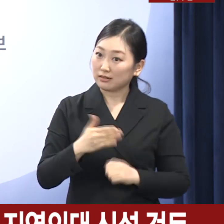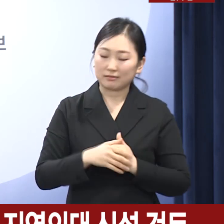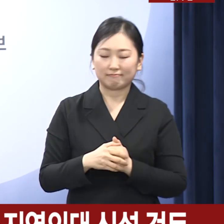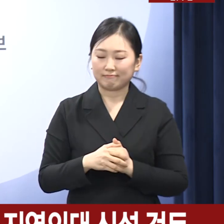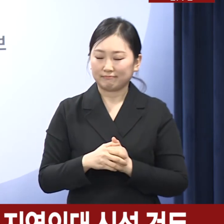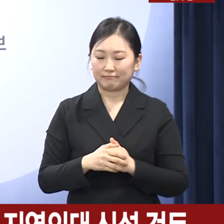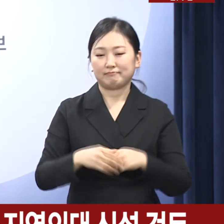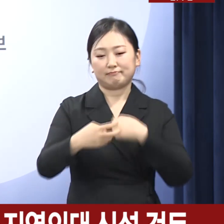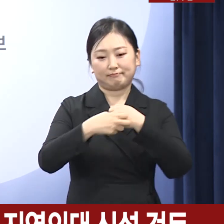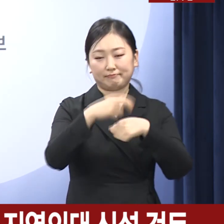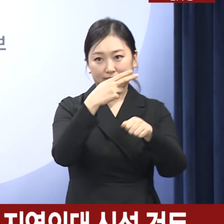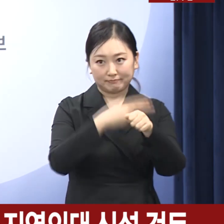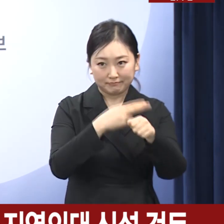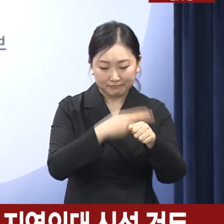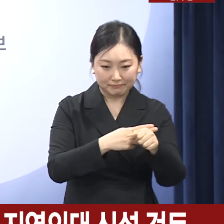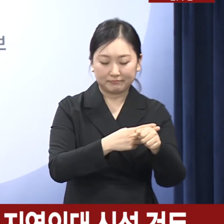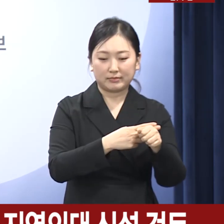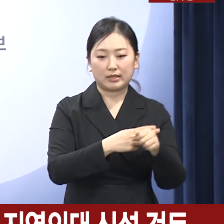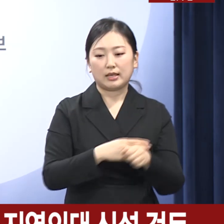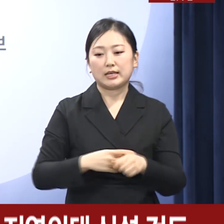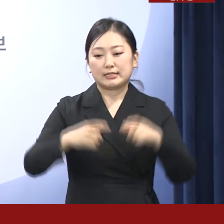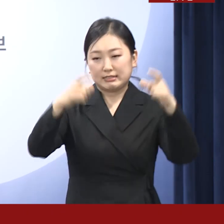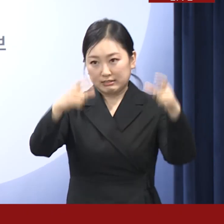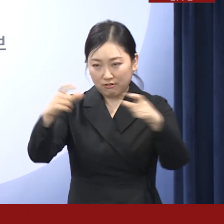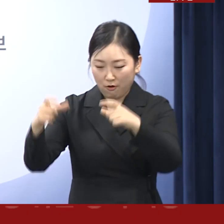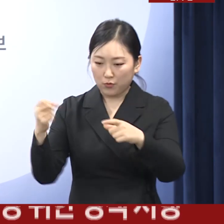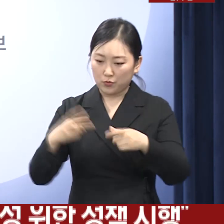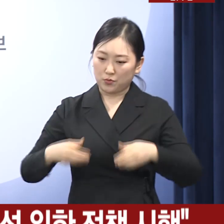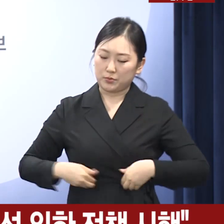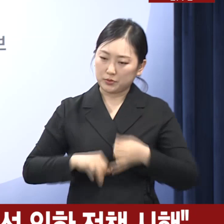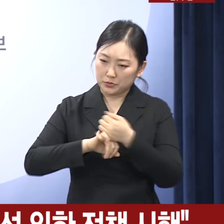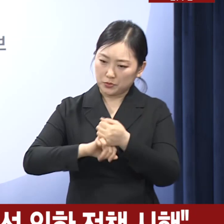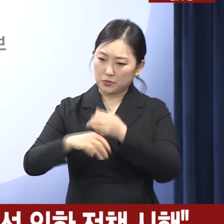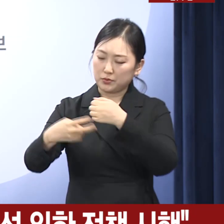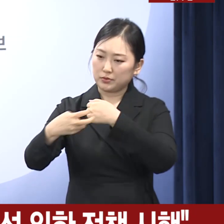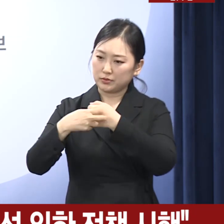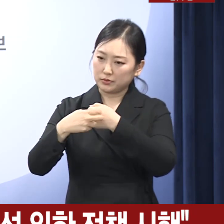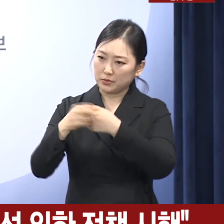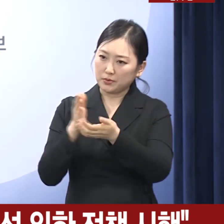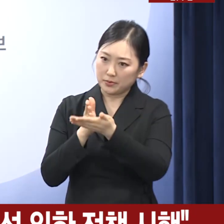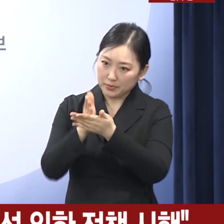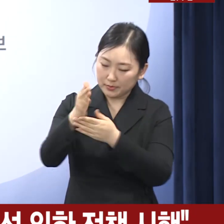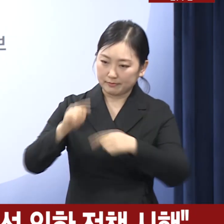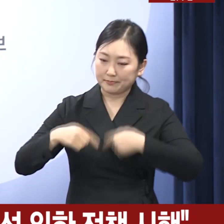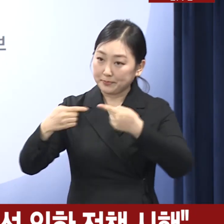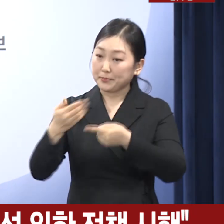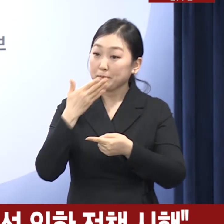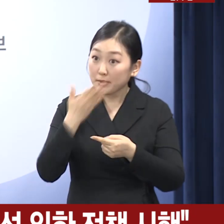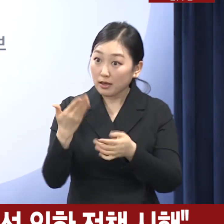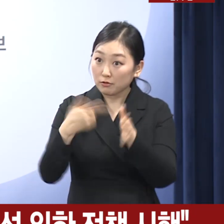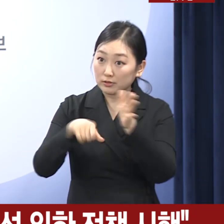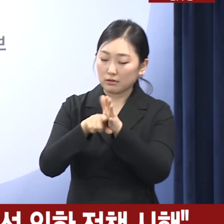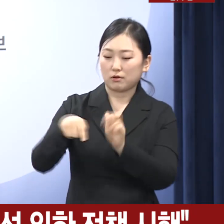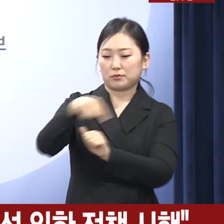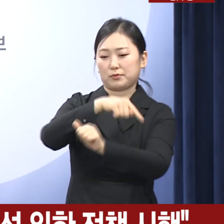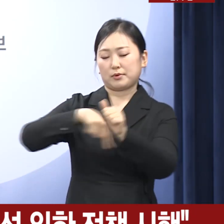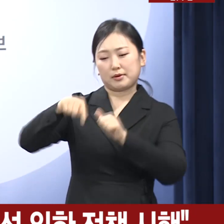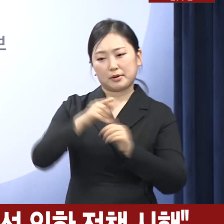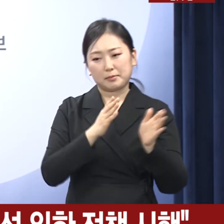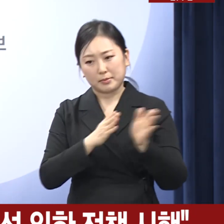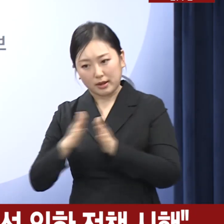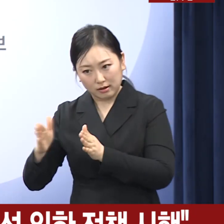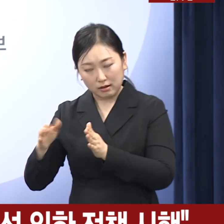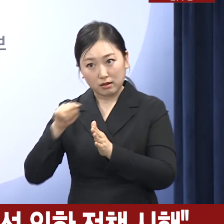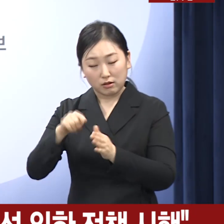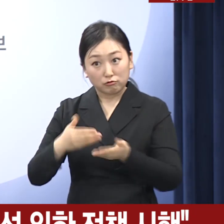지역과 필수 의료로 진출할 수 있도록 여건을 조성한 것 역시 우리 정부가 추진하고 있는